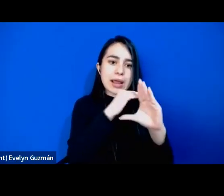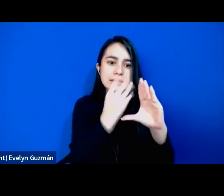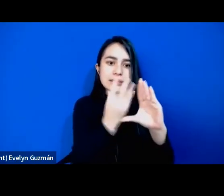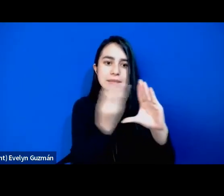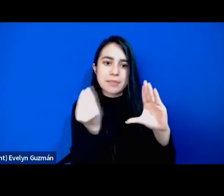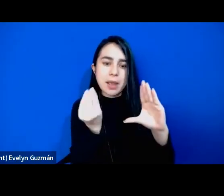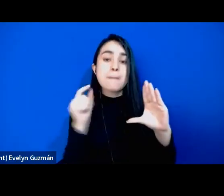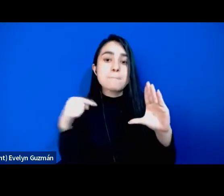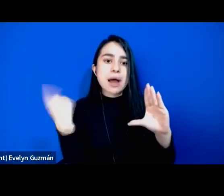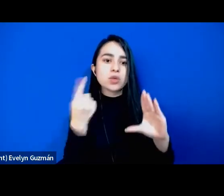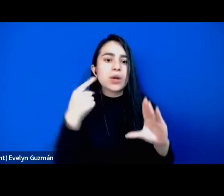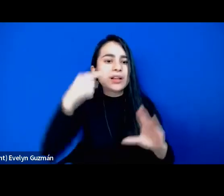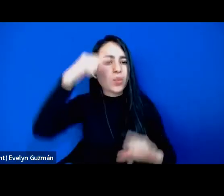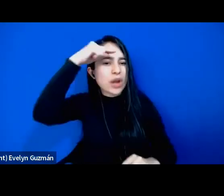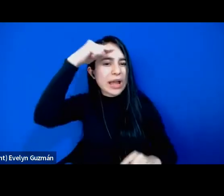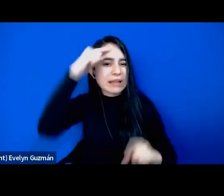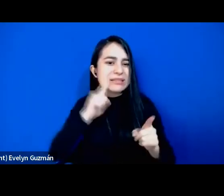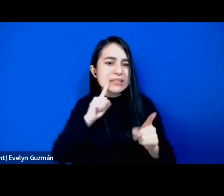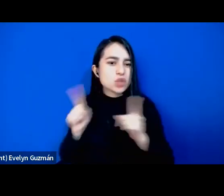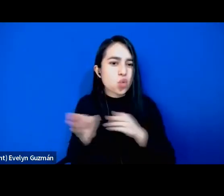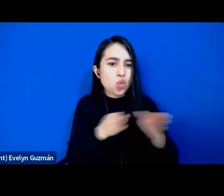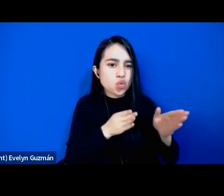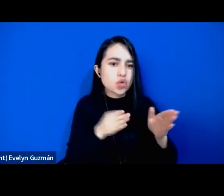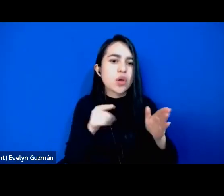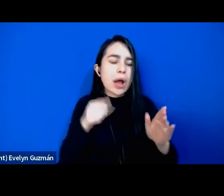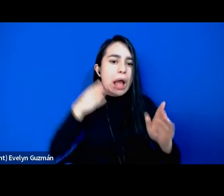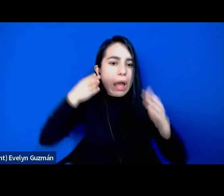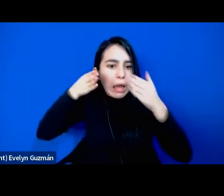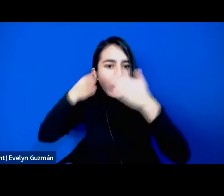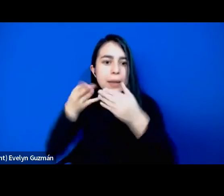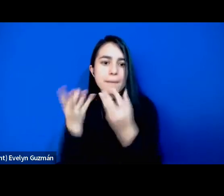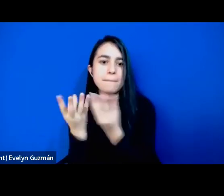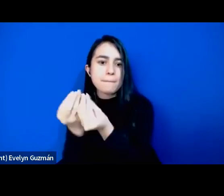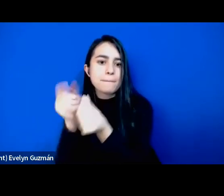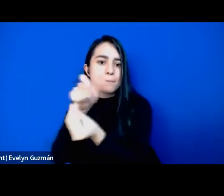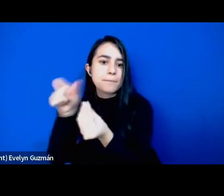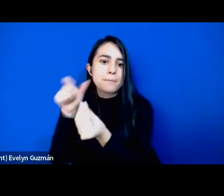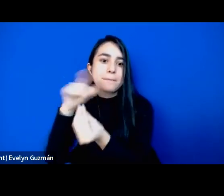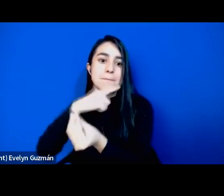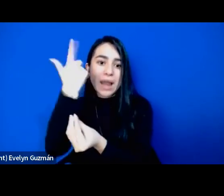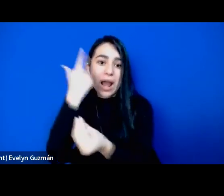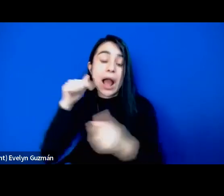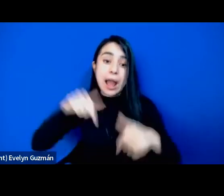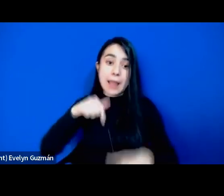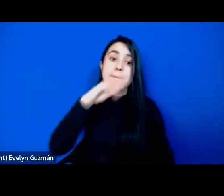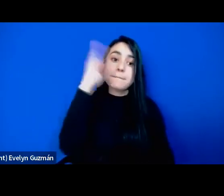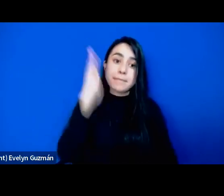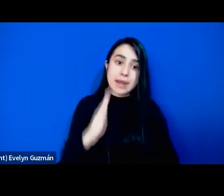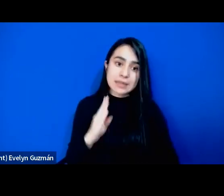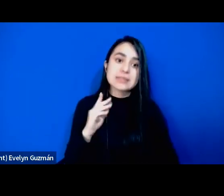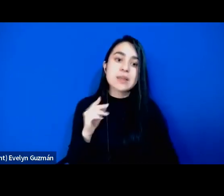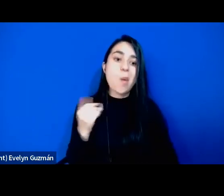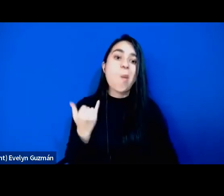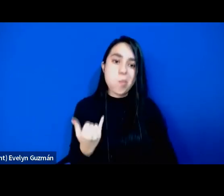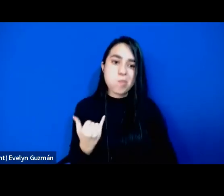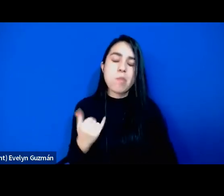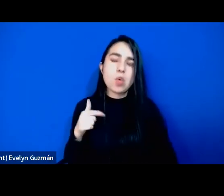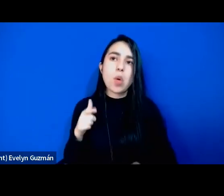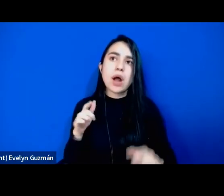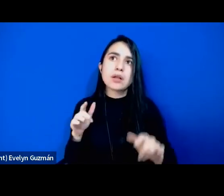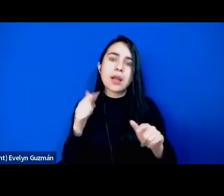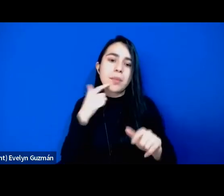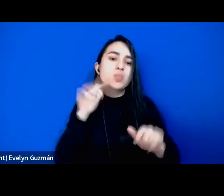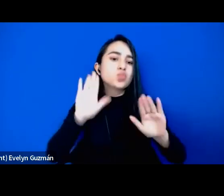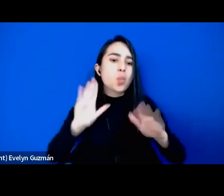negativo y muy centrado en las personas brancas en Brasil. muy común actualmente. Los